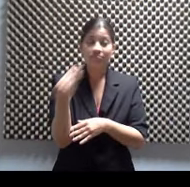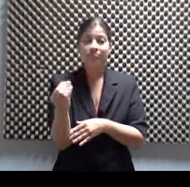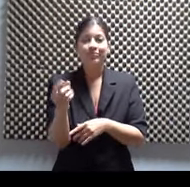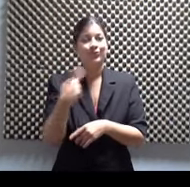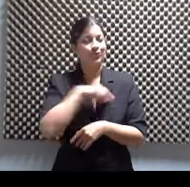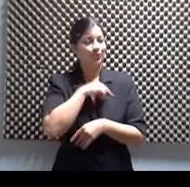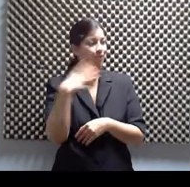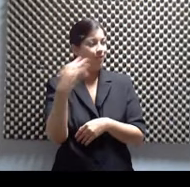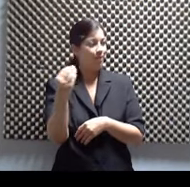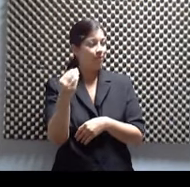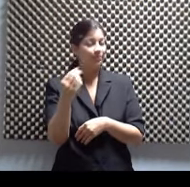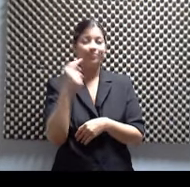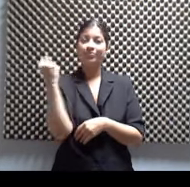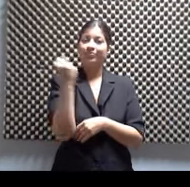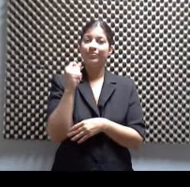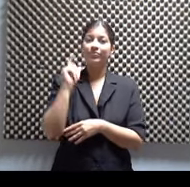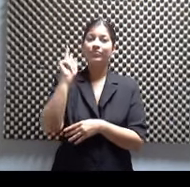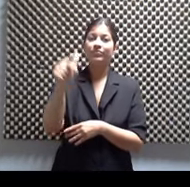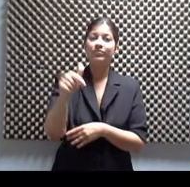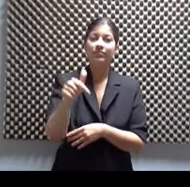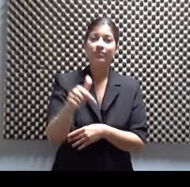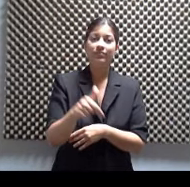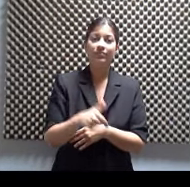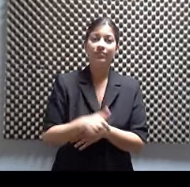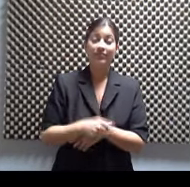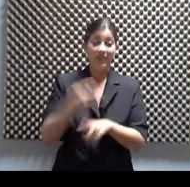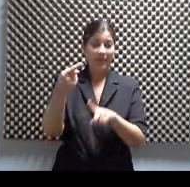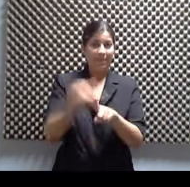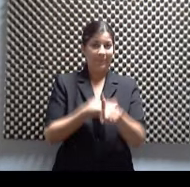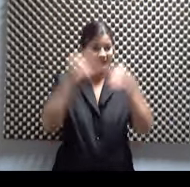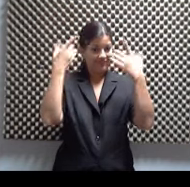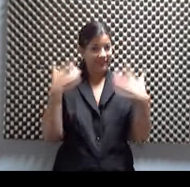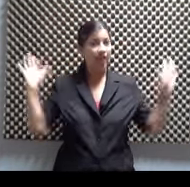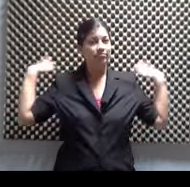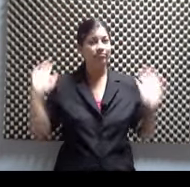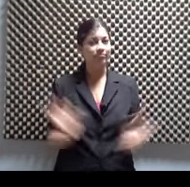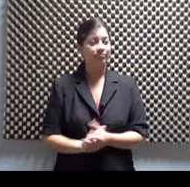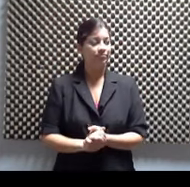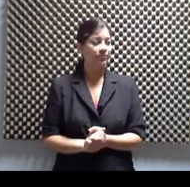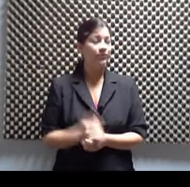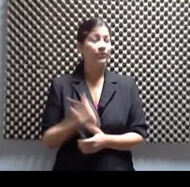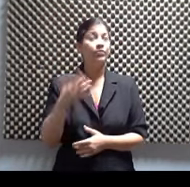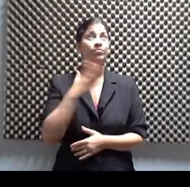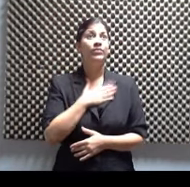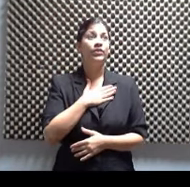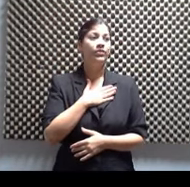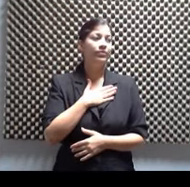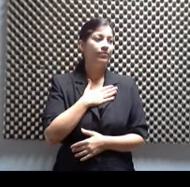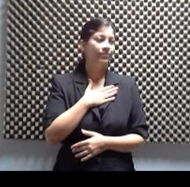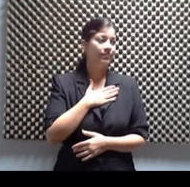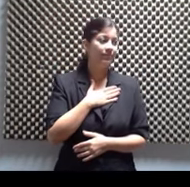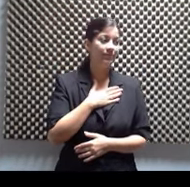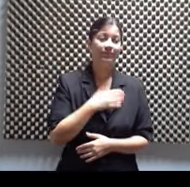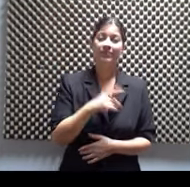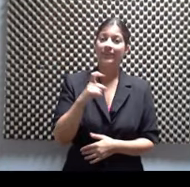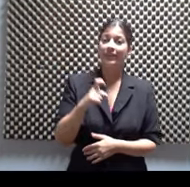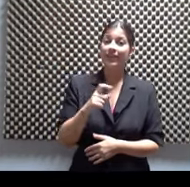vamos para el próximo martes. Próximo martes. se acaba el mes, hay disney. Pero nos tienen que sintonizar el próximo